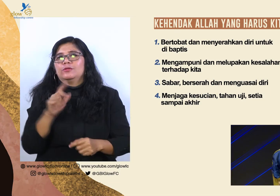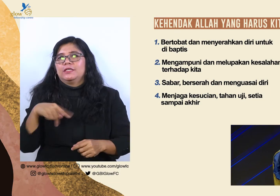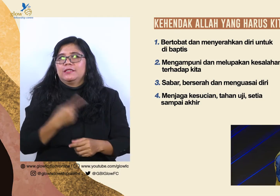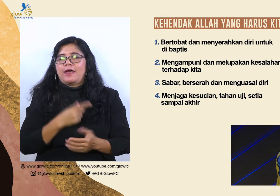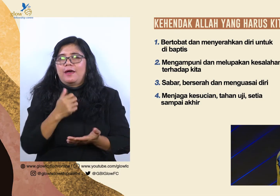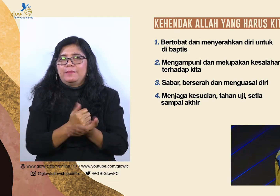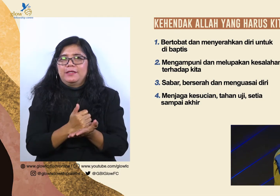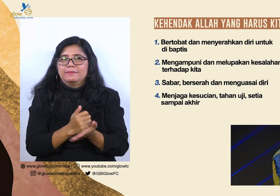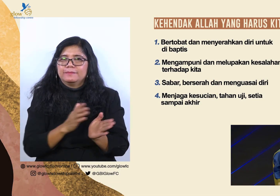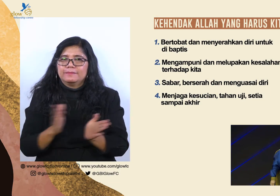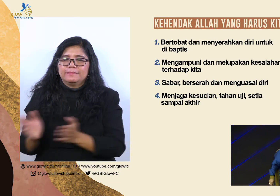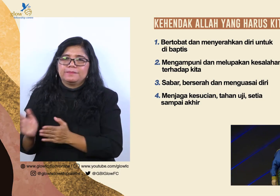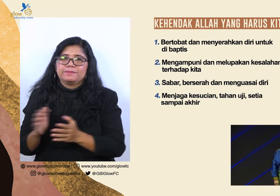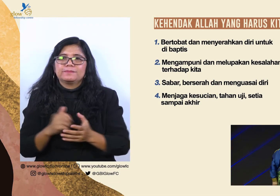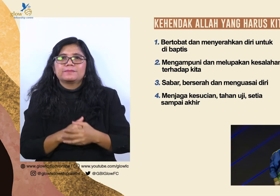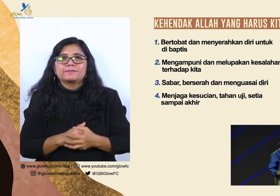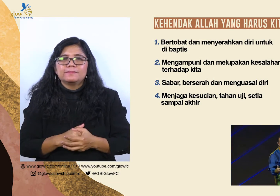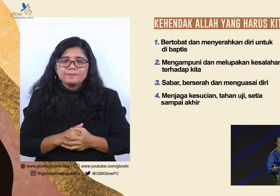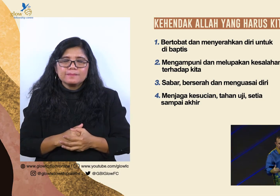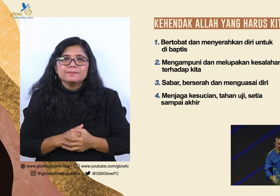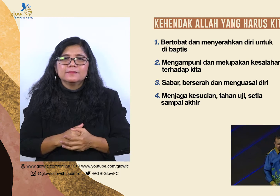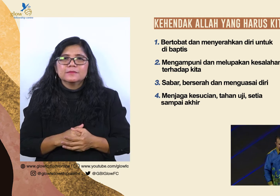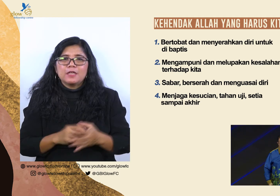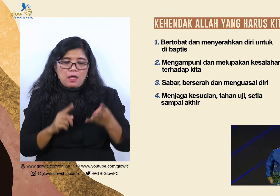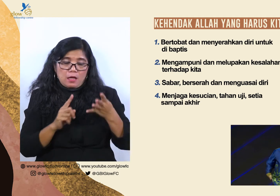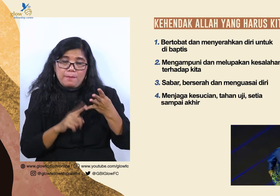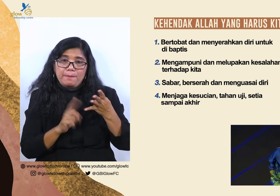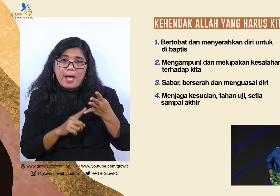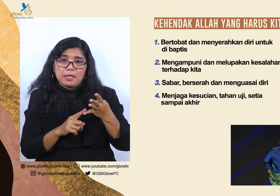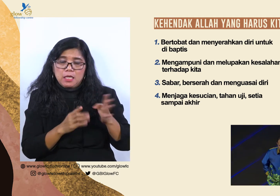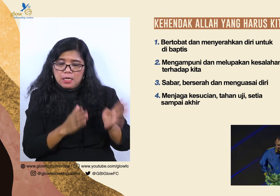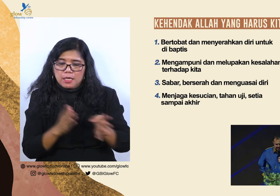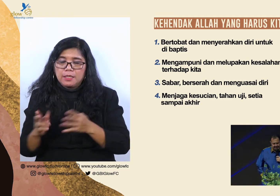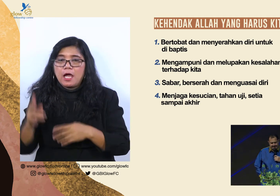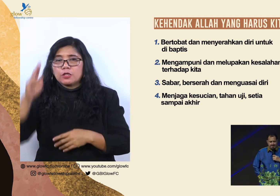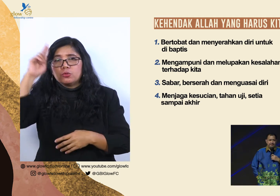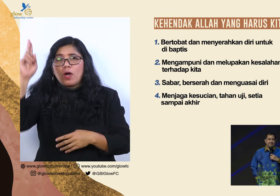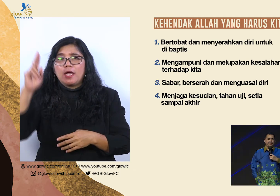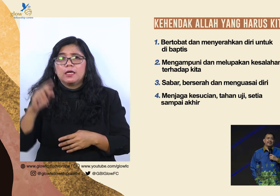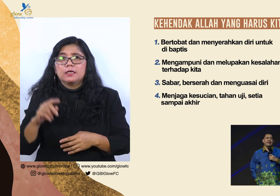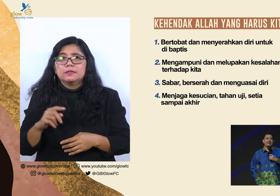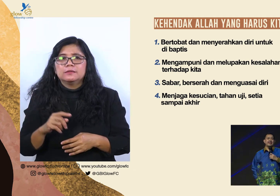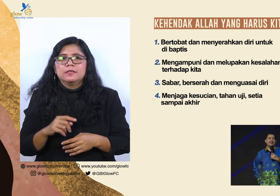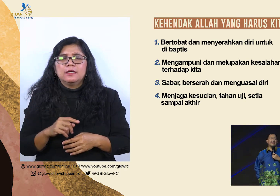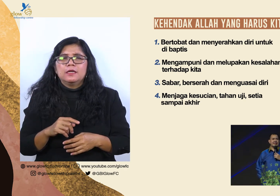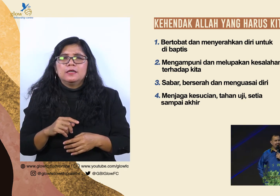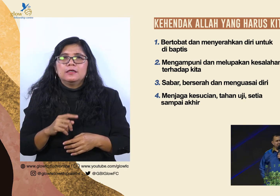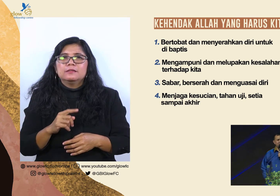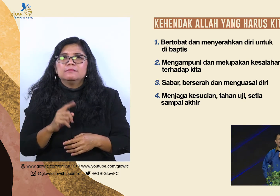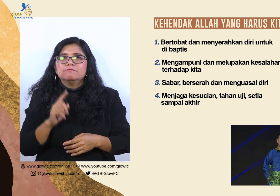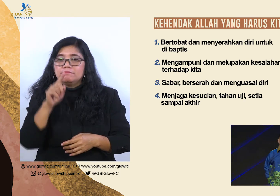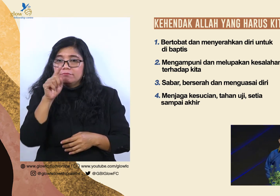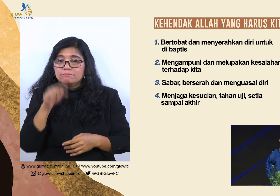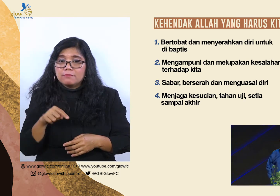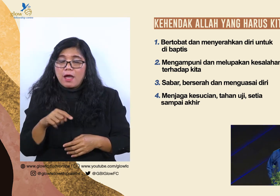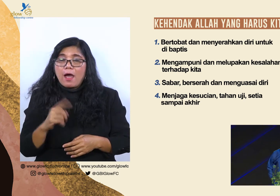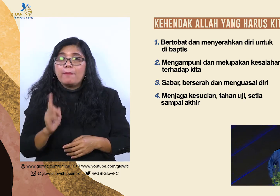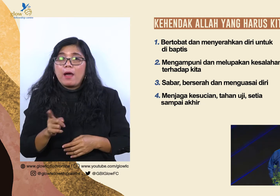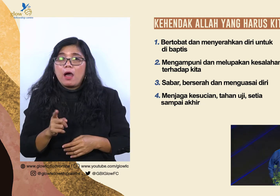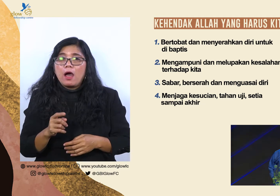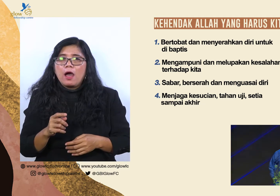Saya pelajari selanjutnya. Yang keempat. Kendak ala apa yang harus kita laksanakan? Menjaga kesucian. Tangan uji.